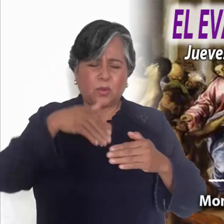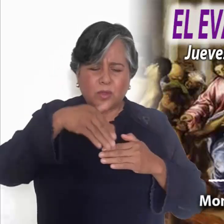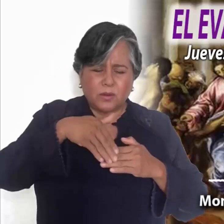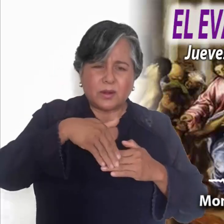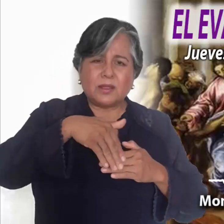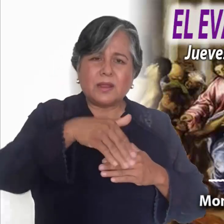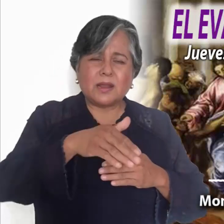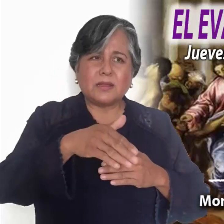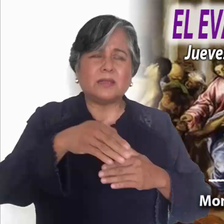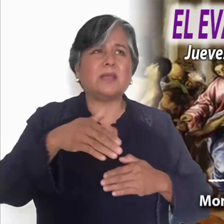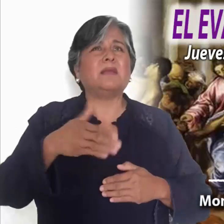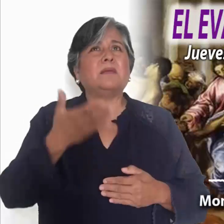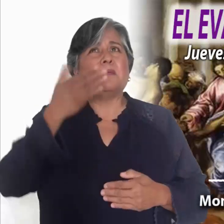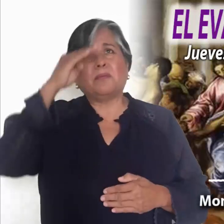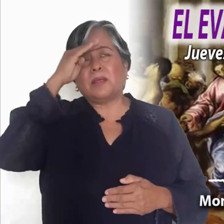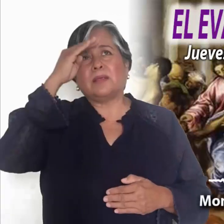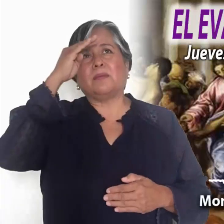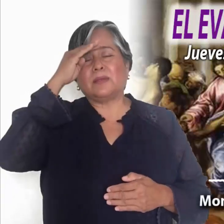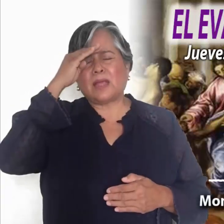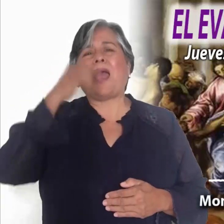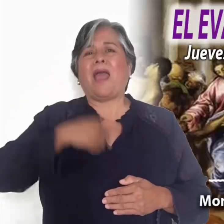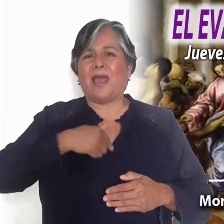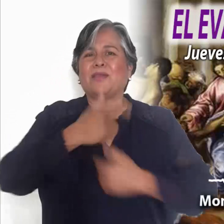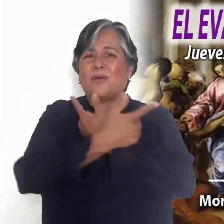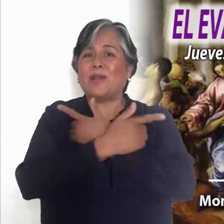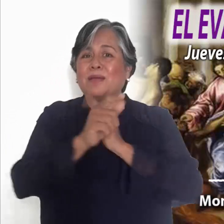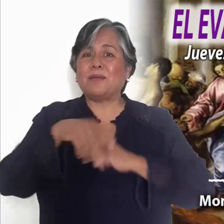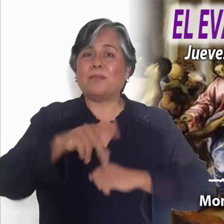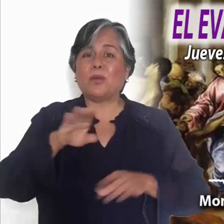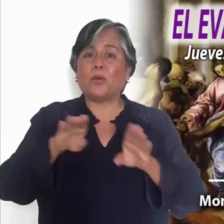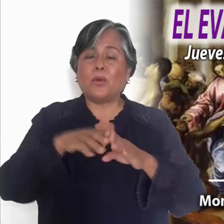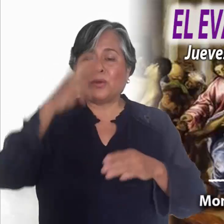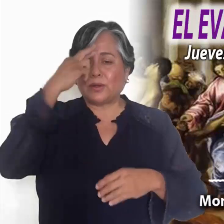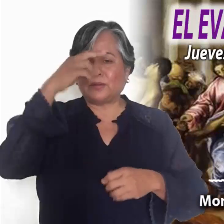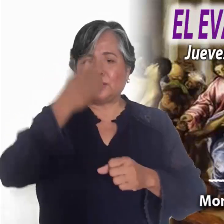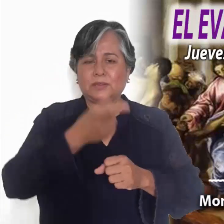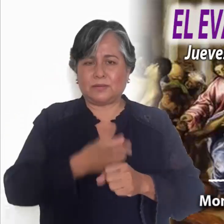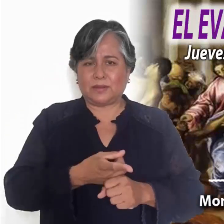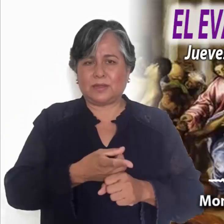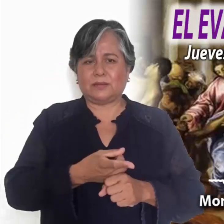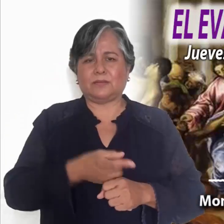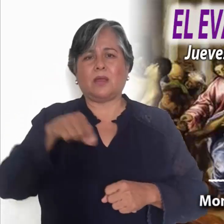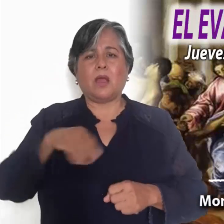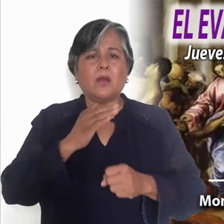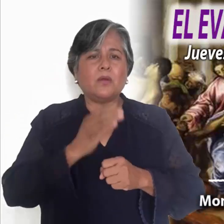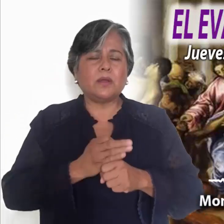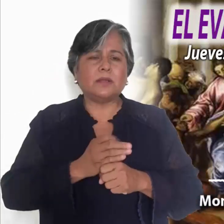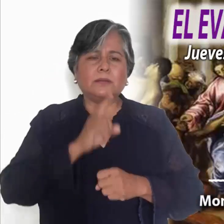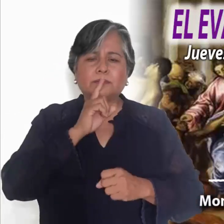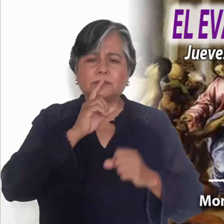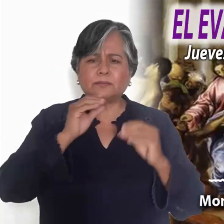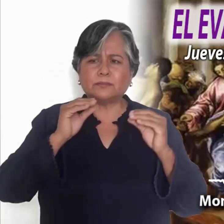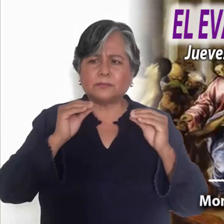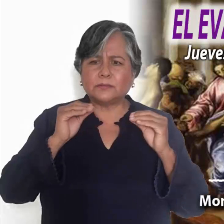comprometen y que deben dar vida. Hacer hablar a los mudos que están condenados al silencio por nuestra sociedad